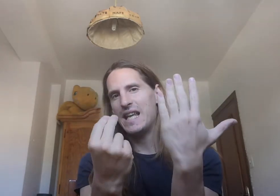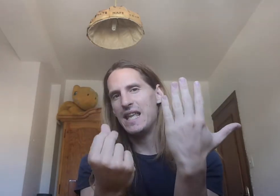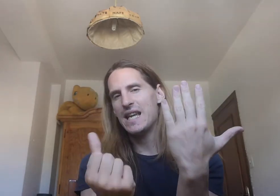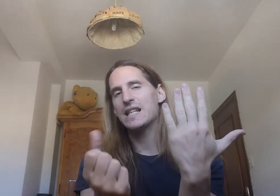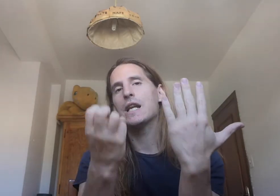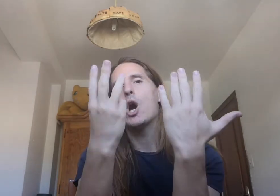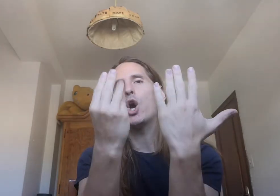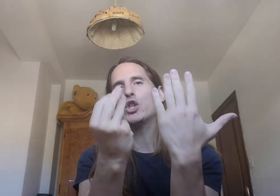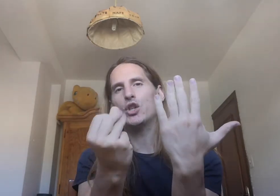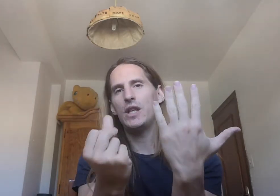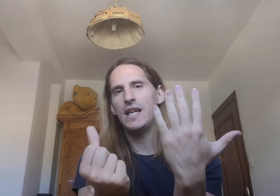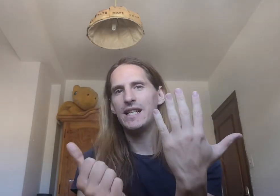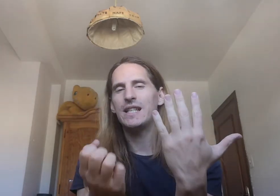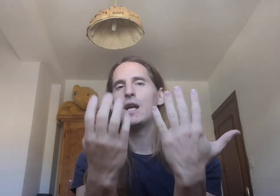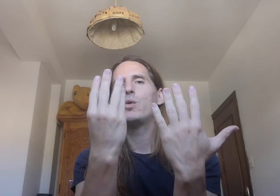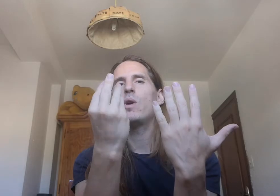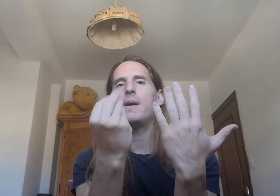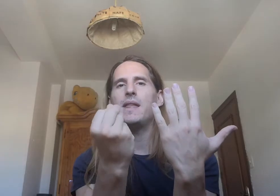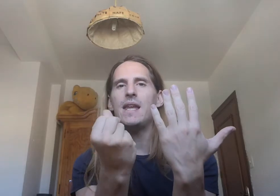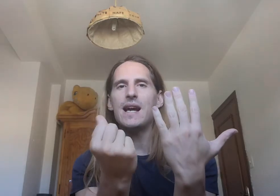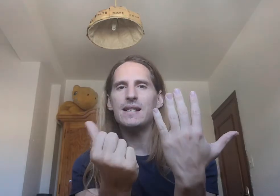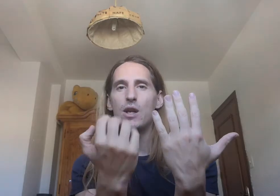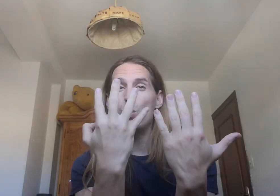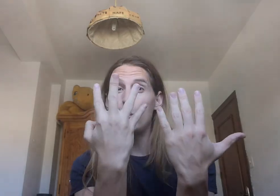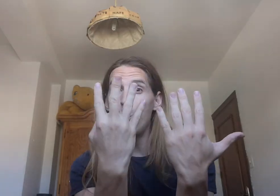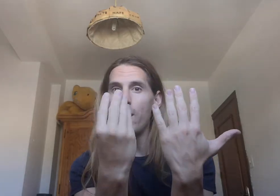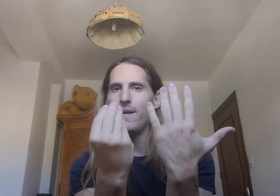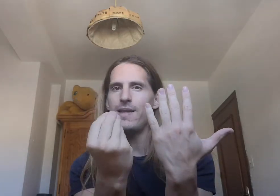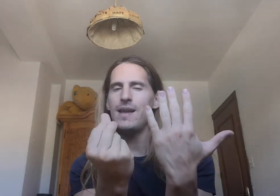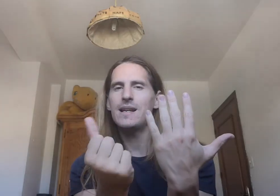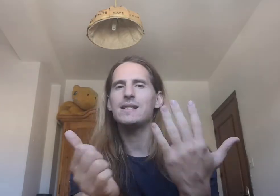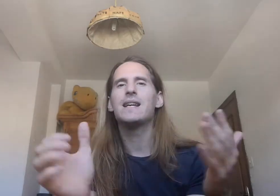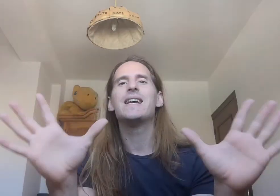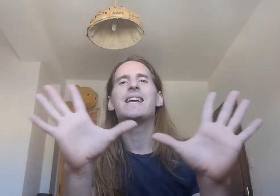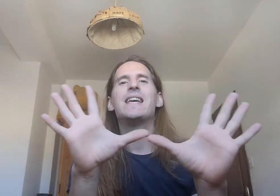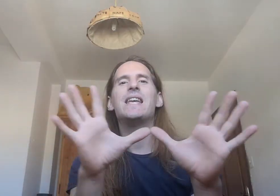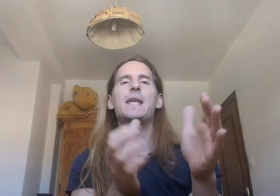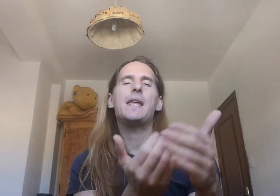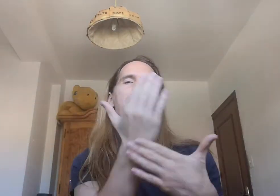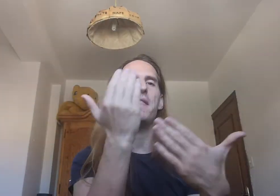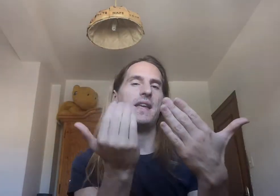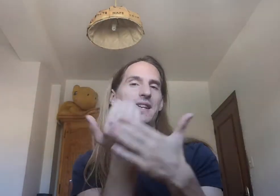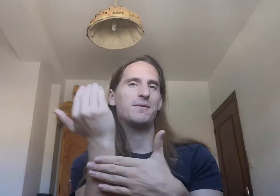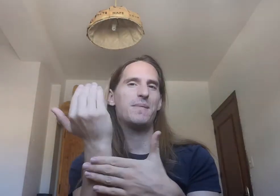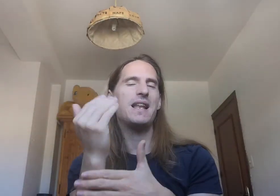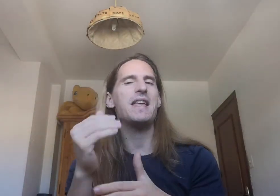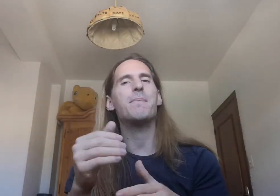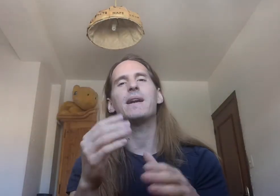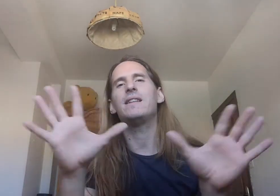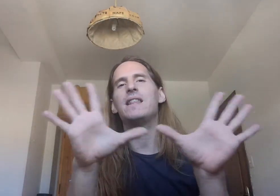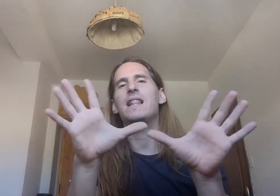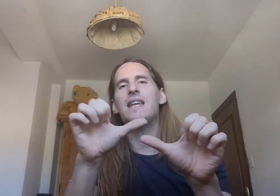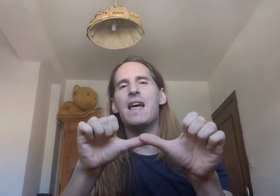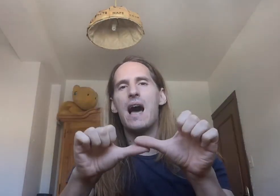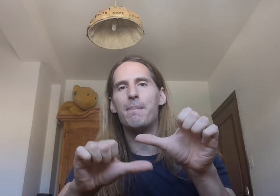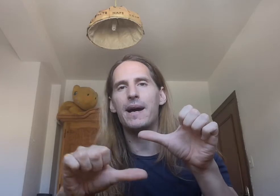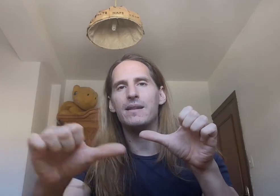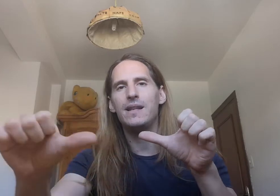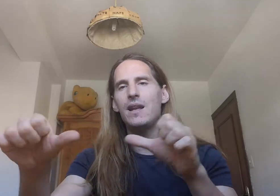días ocho días nueve días nueve días y diez días vale ya a partir del día a partir